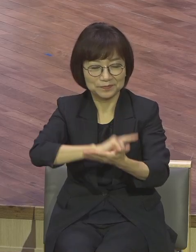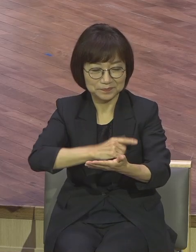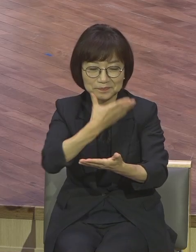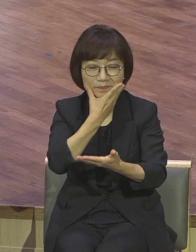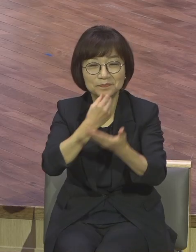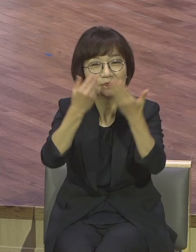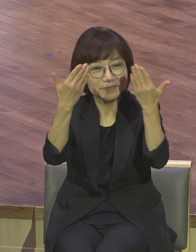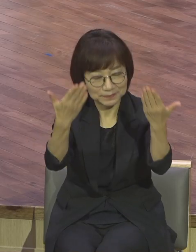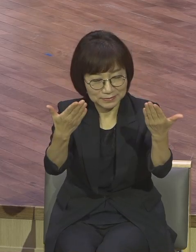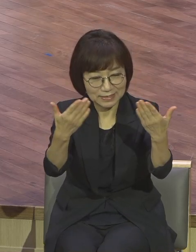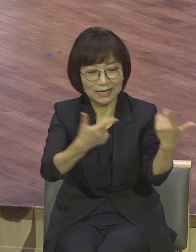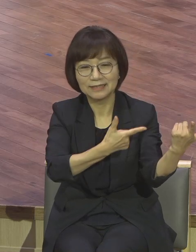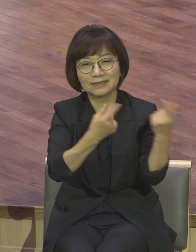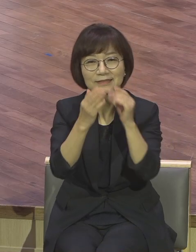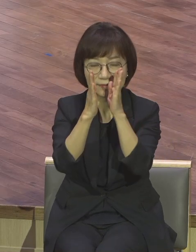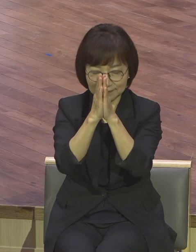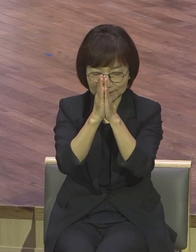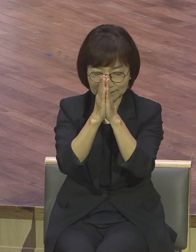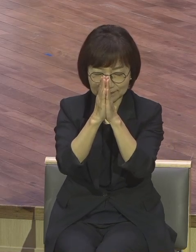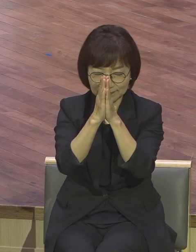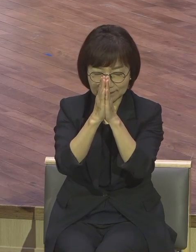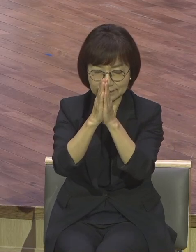기도합시다 아버지 하나님